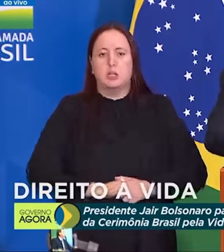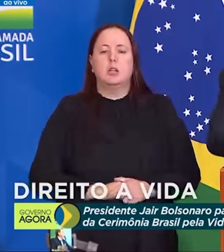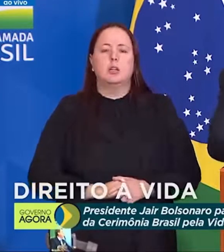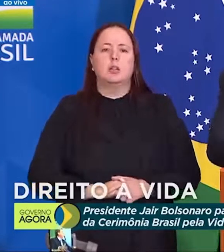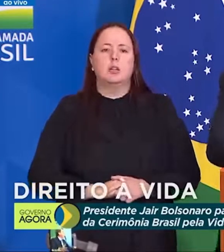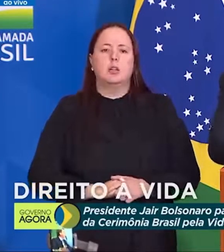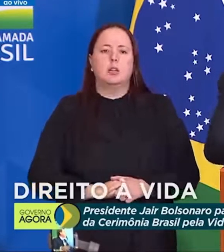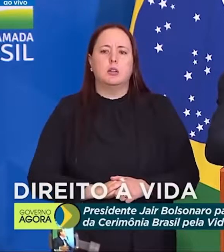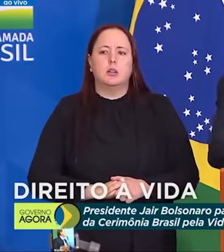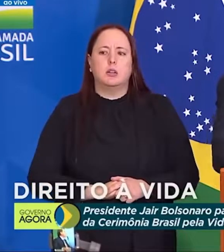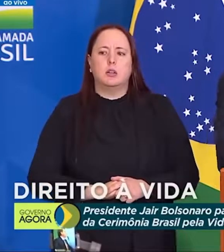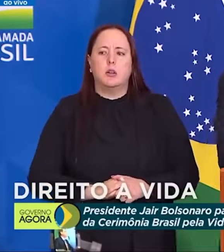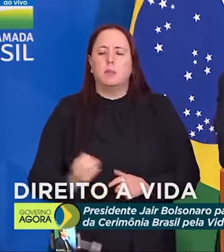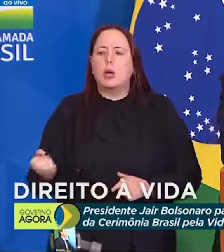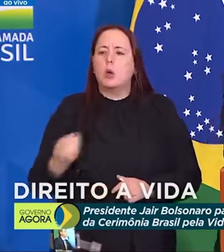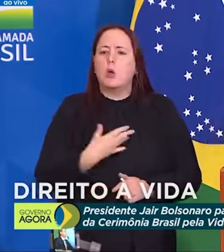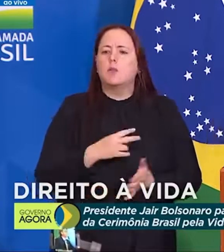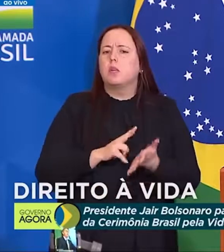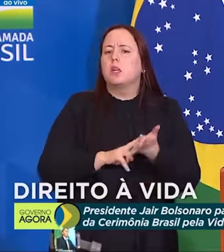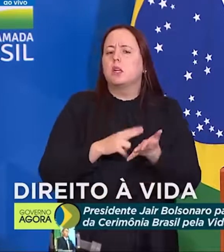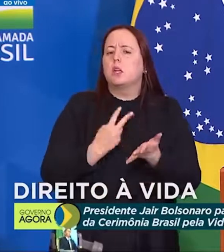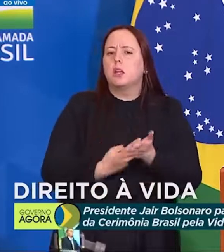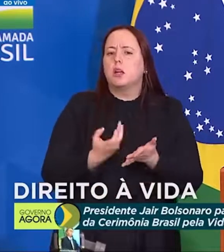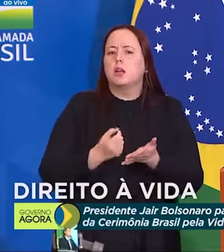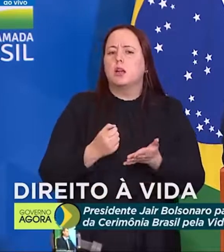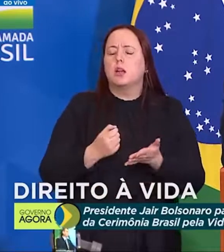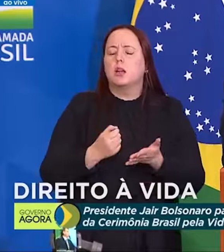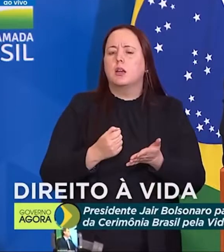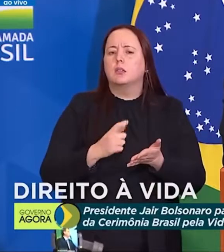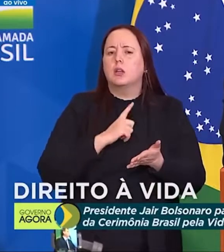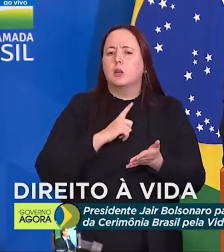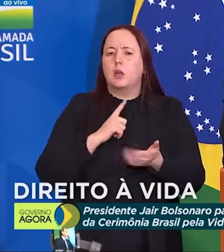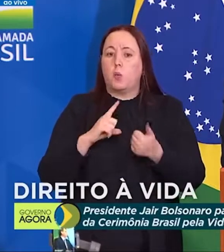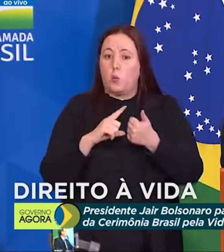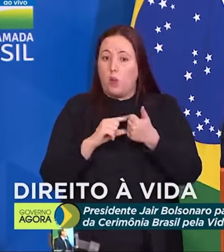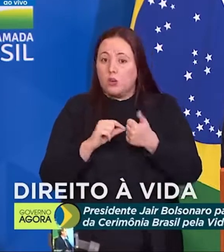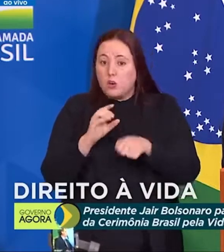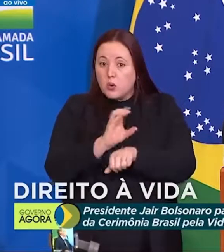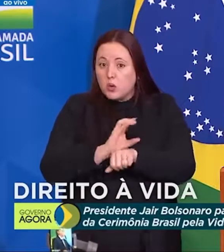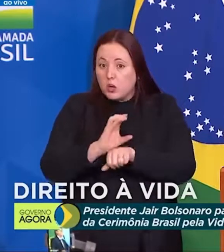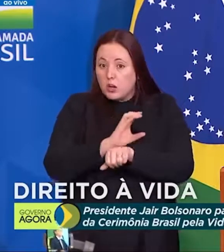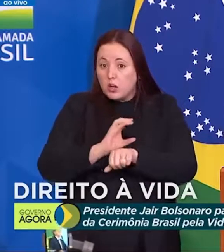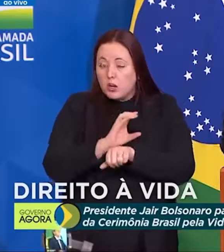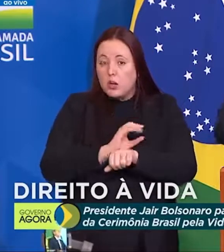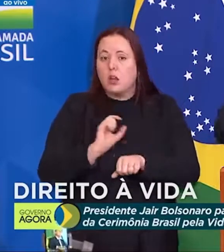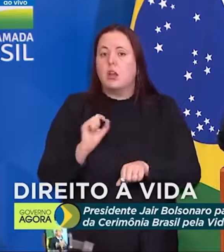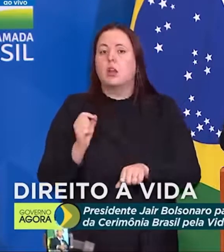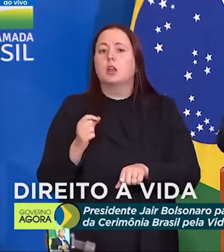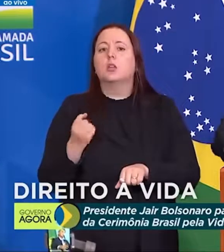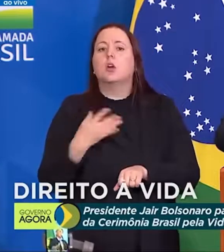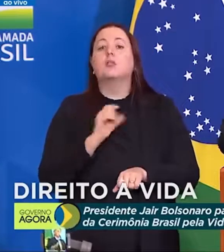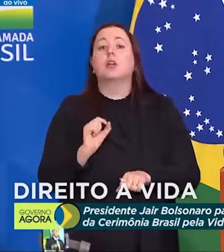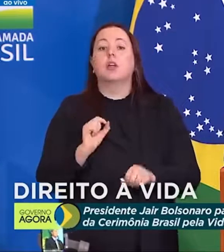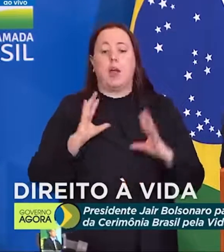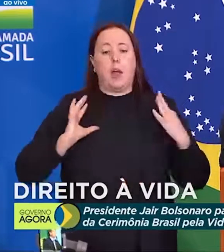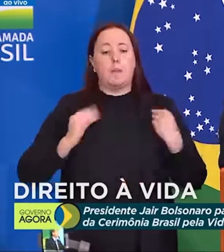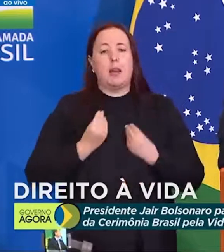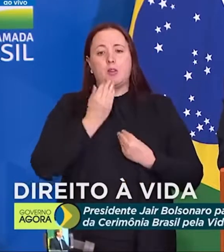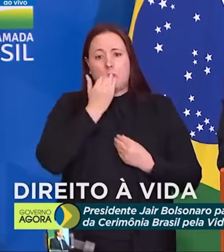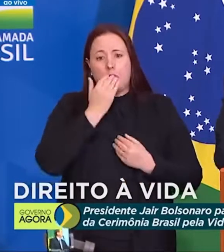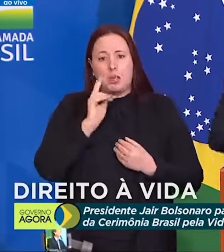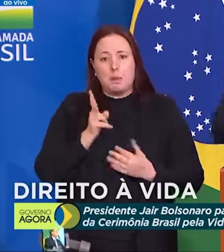Uma nova interpretação quer lhe dar um artigo da Constituição e quem quer dar essa nova interpretação? Ministro Fachin,